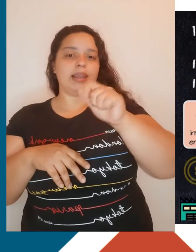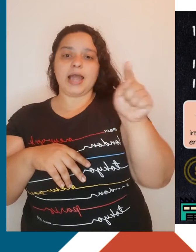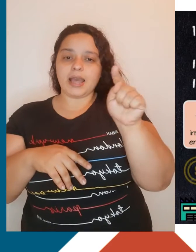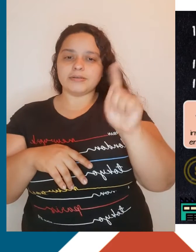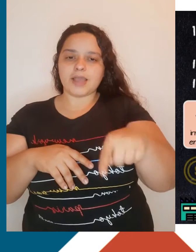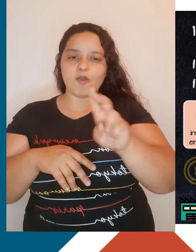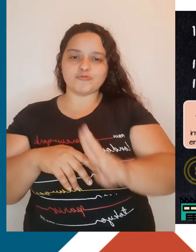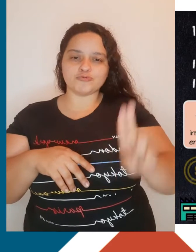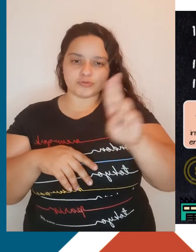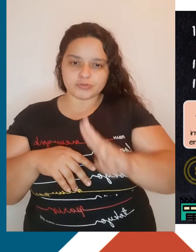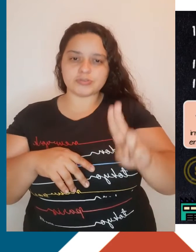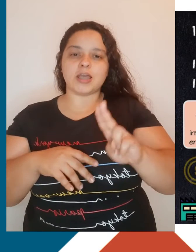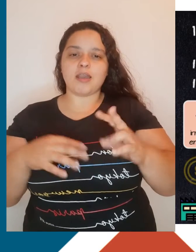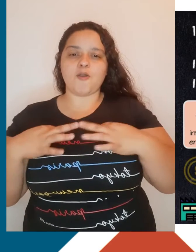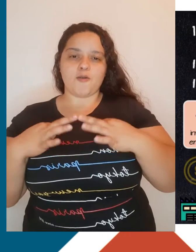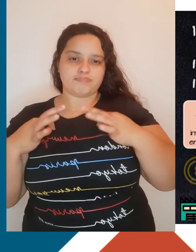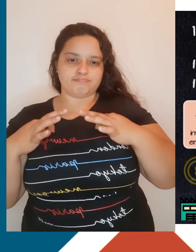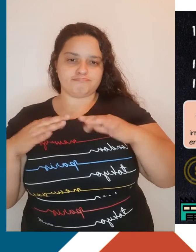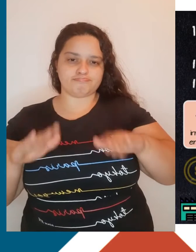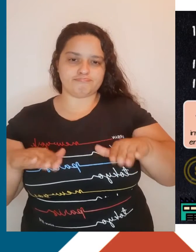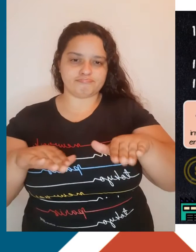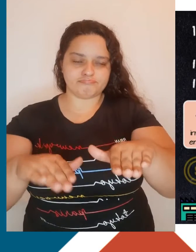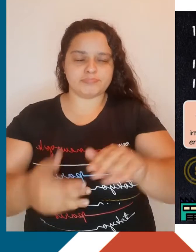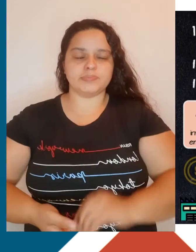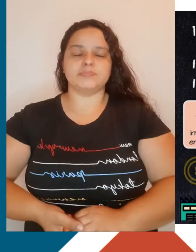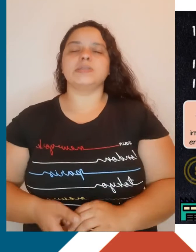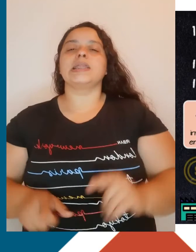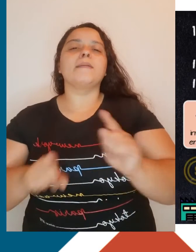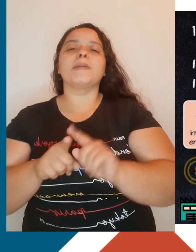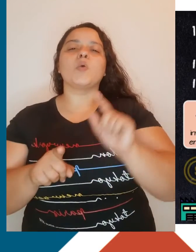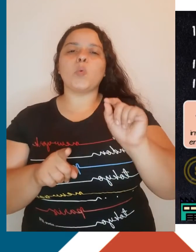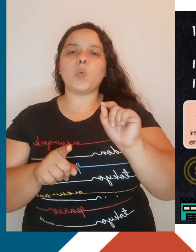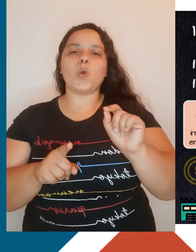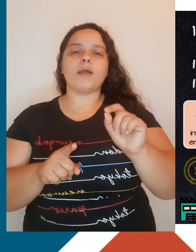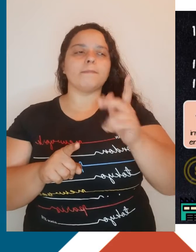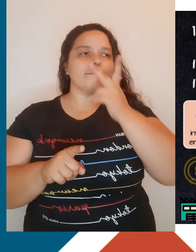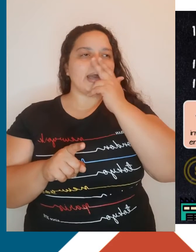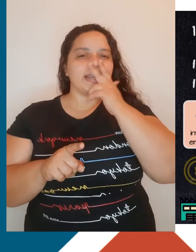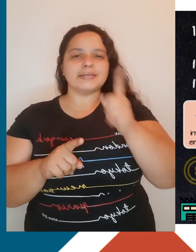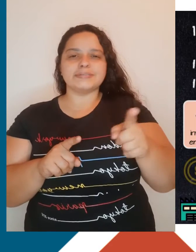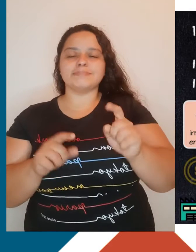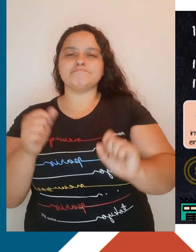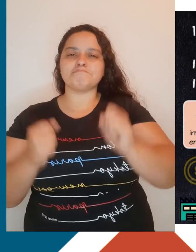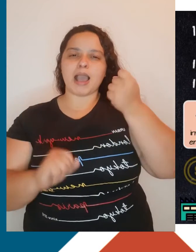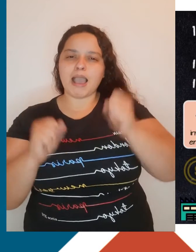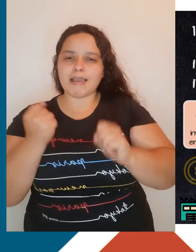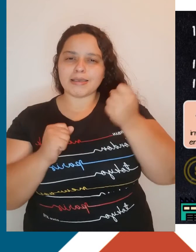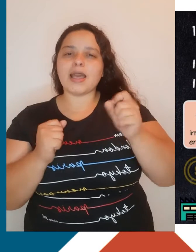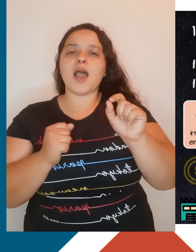na indústria têxtil. Além disso, o que movimentava as máquinas recém-criadas era o vapor.